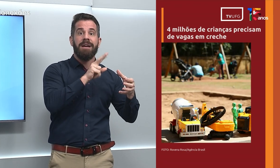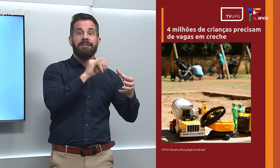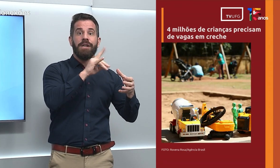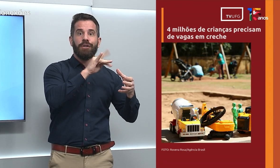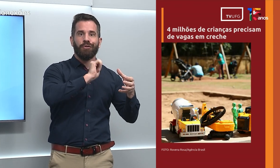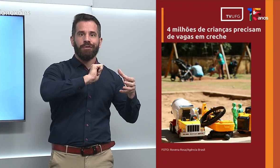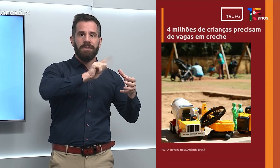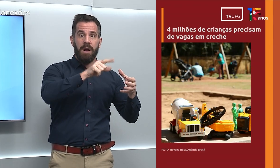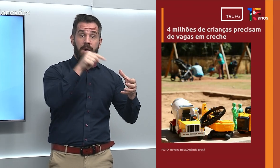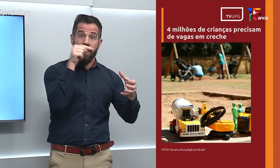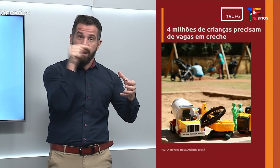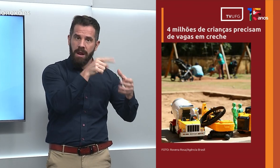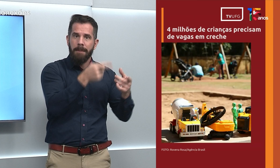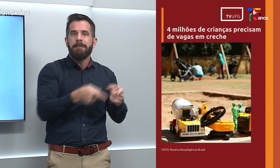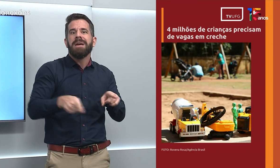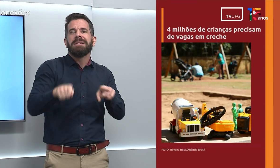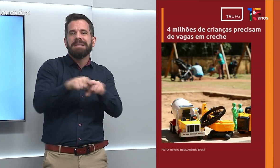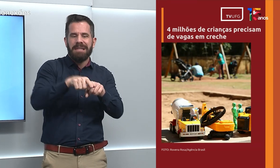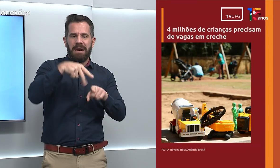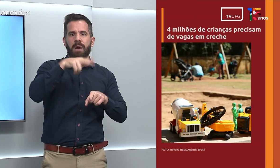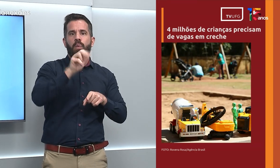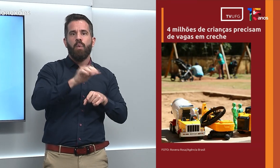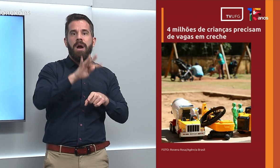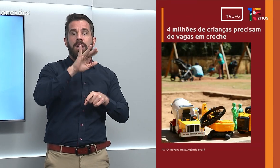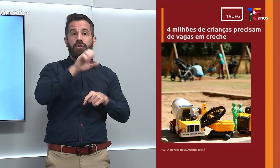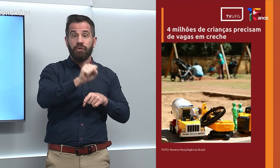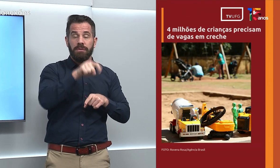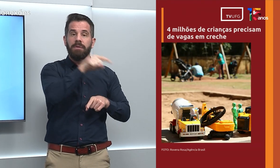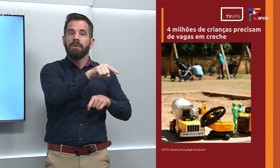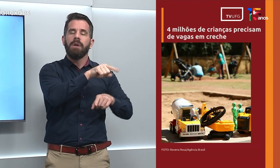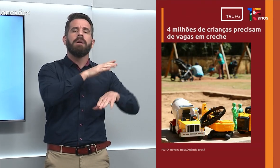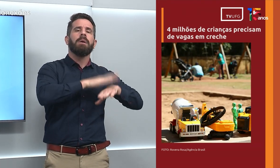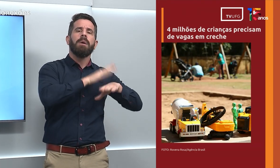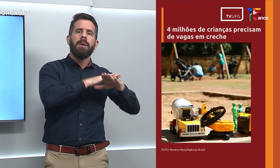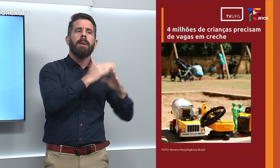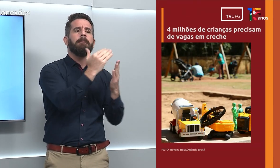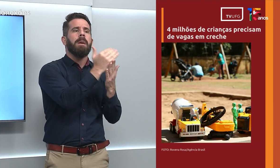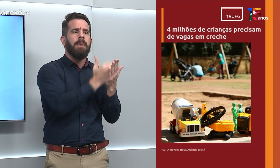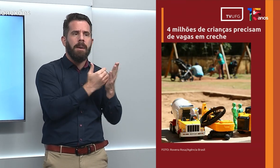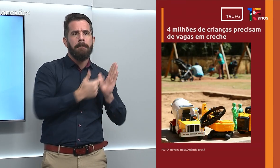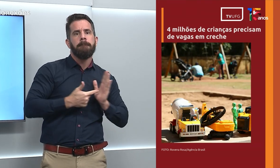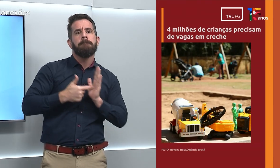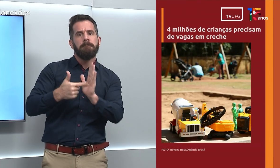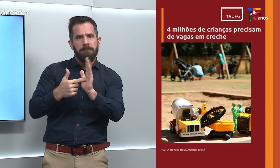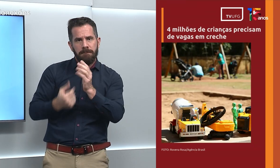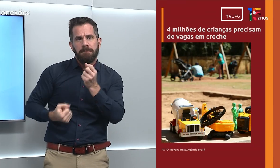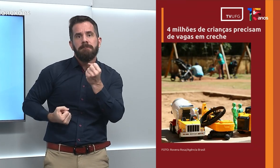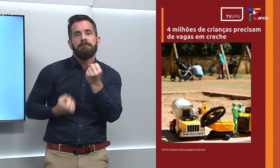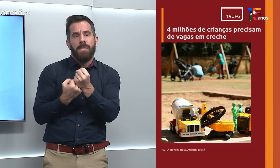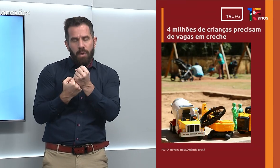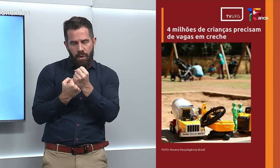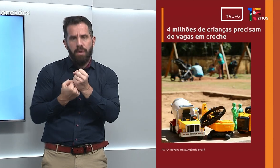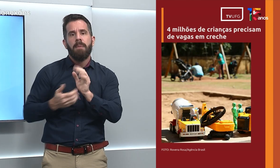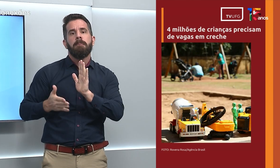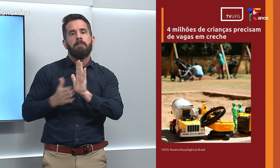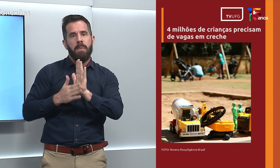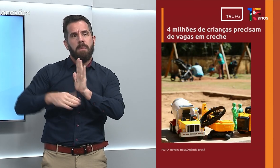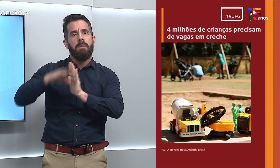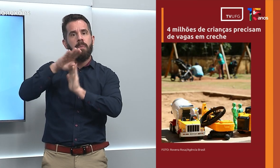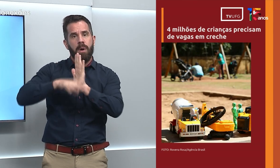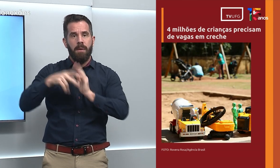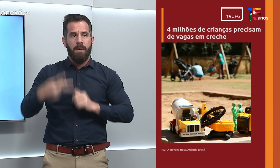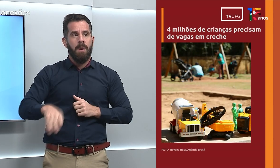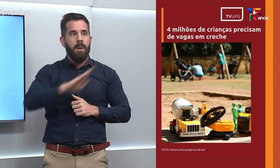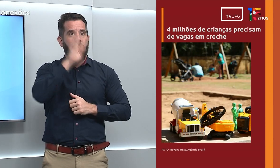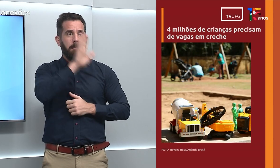Quantis, para apoiar o planejamento de políticas públicas. E essa pesquisa traça um panorama do país, das